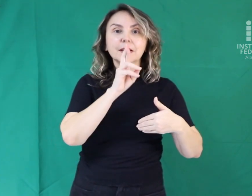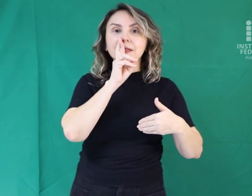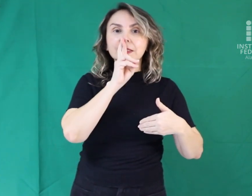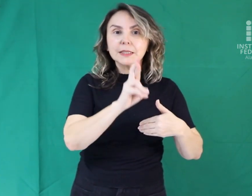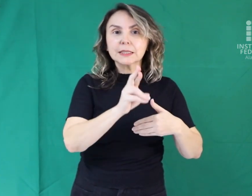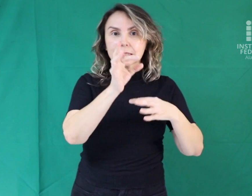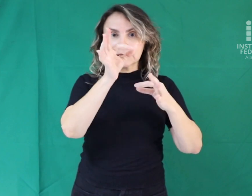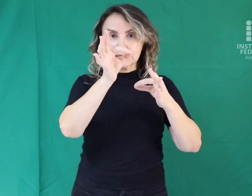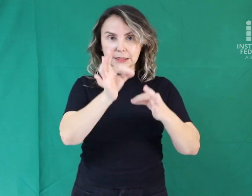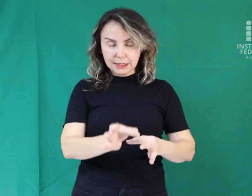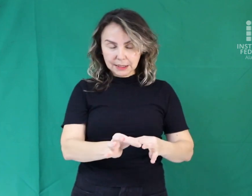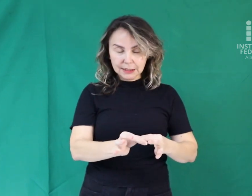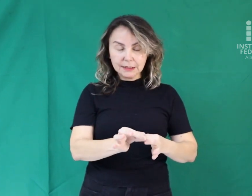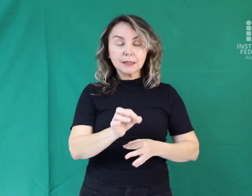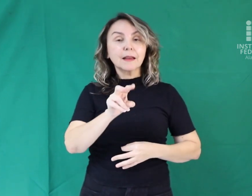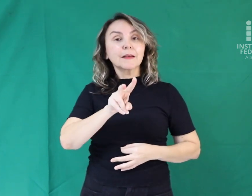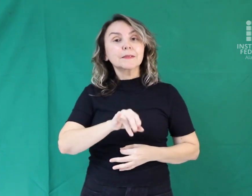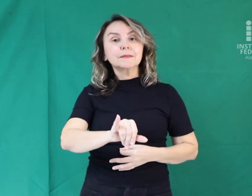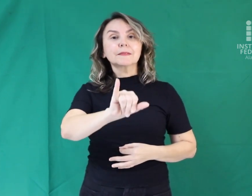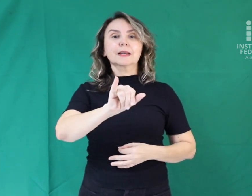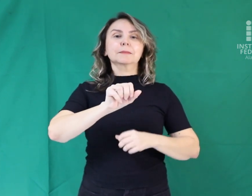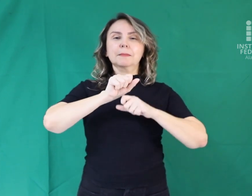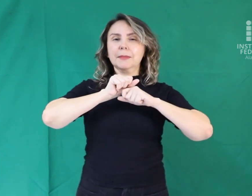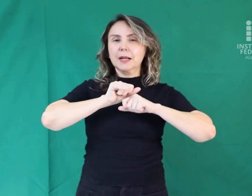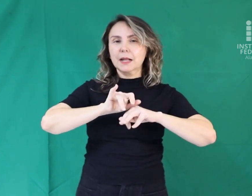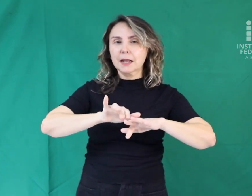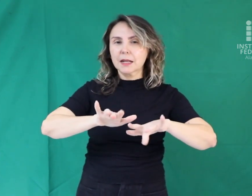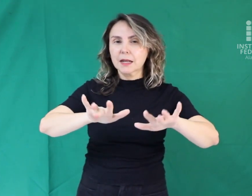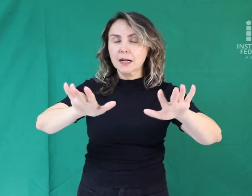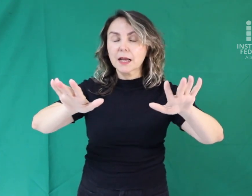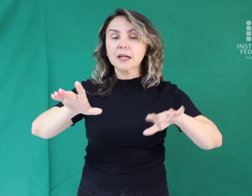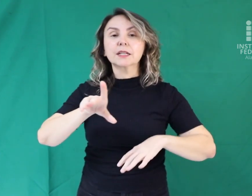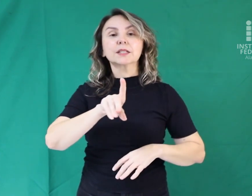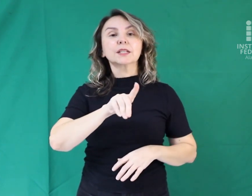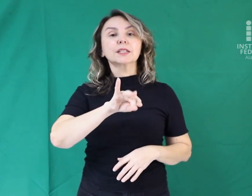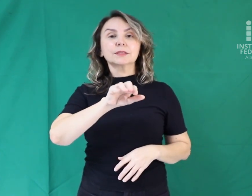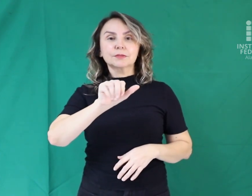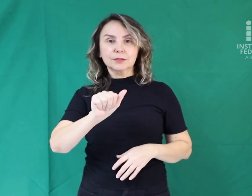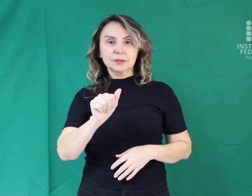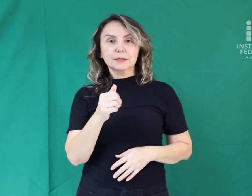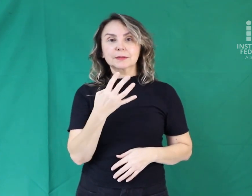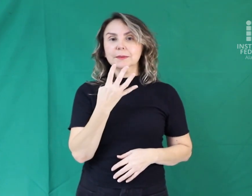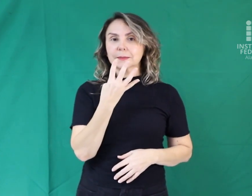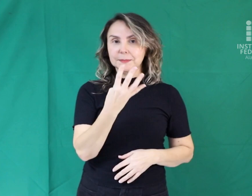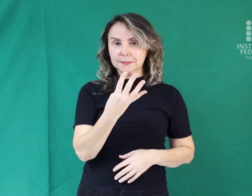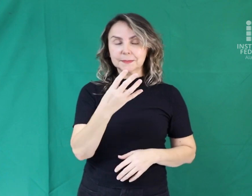O gabarito será divulgado no dia 4 de dezembro,